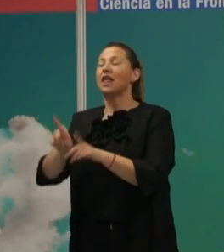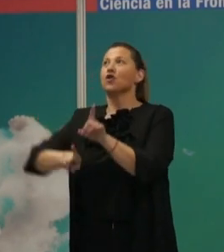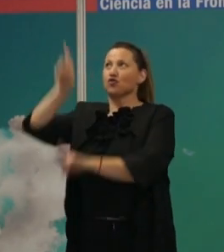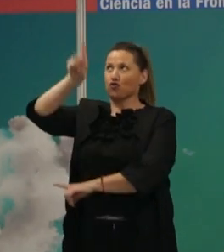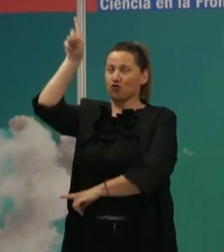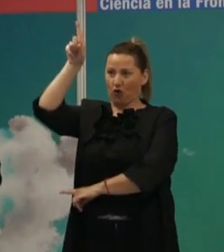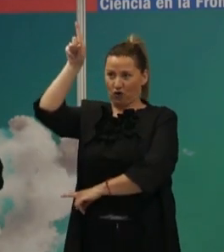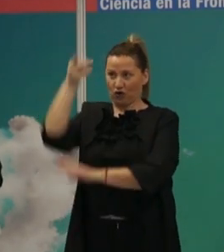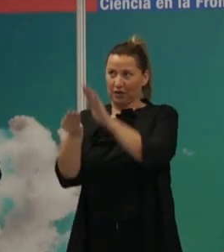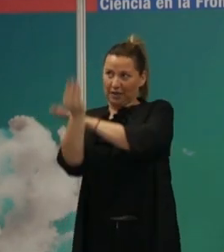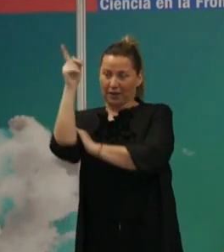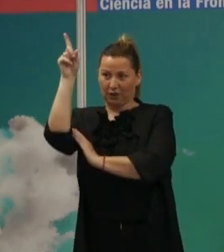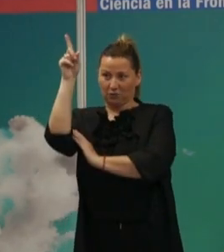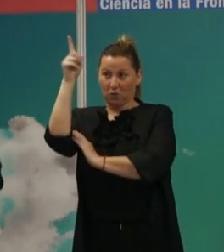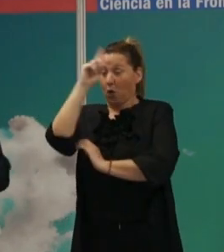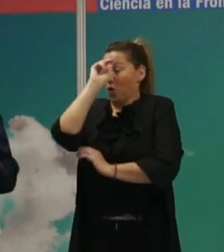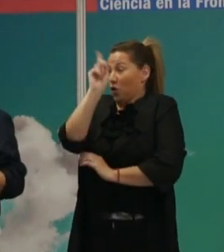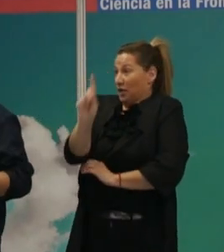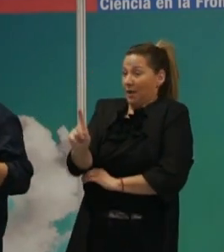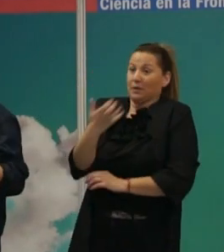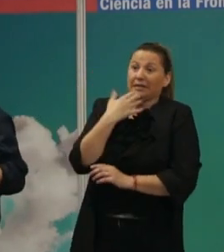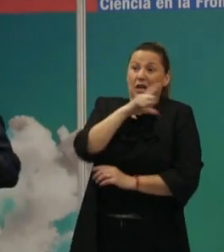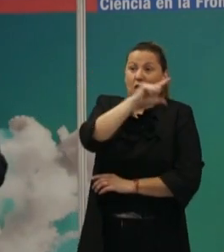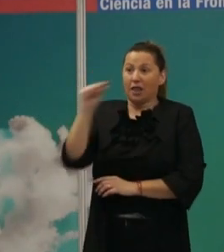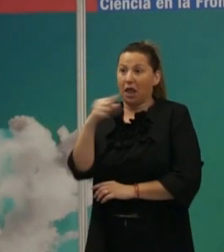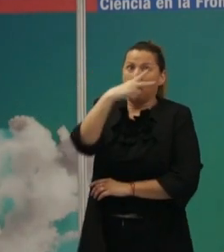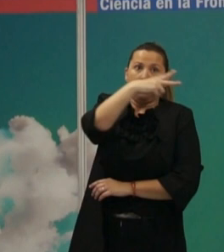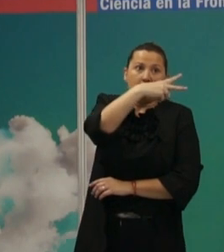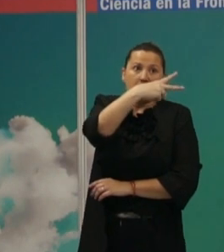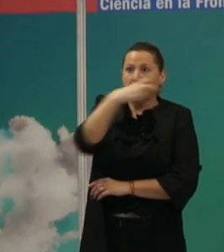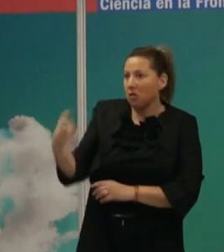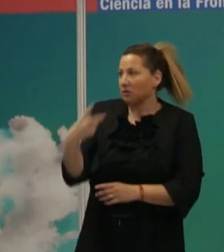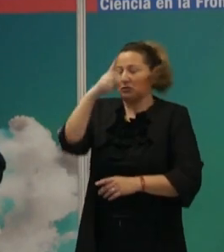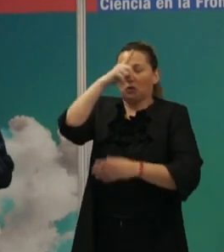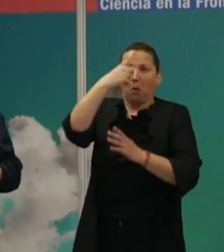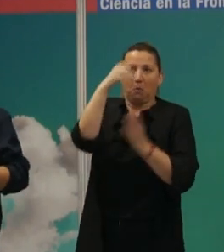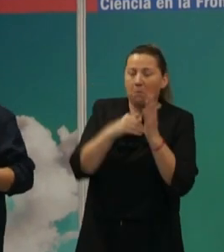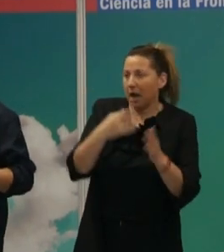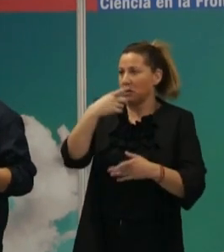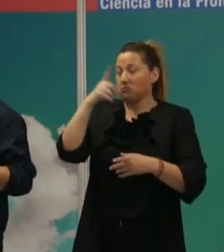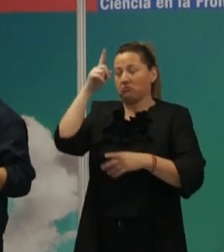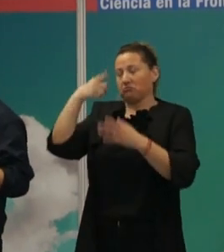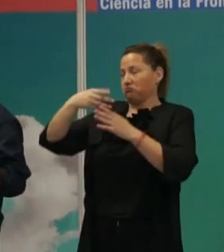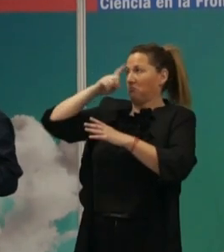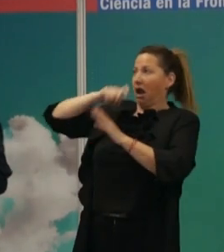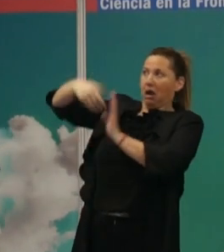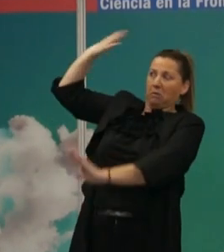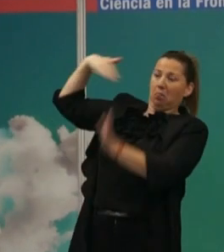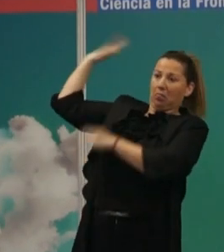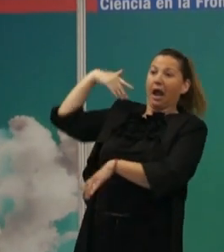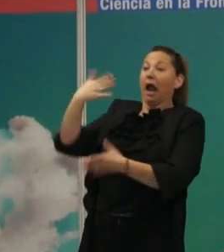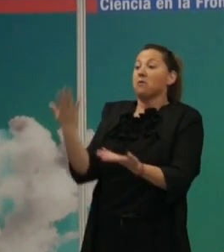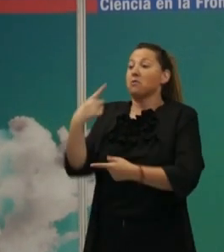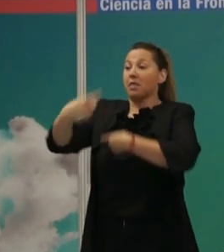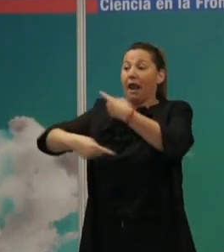Europa. Eso supone que hace, no sabemos cuánto, hace 100, 200, 1000, 2000, no sabemos cuánto, alguien de la familia de mi